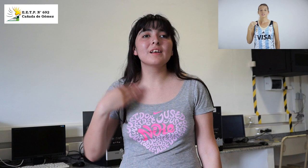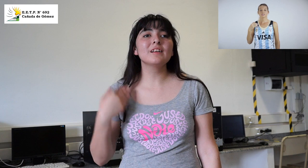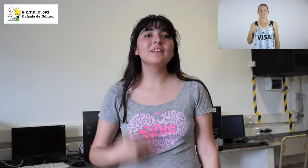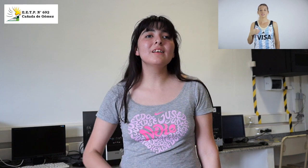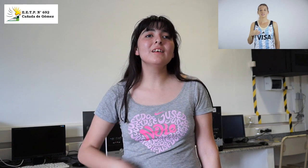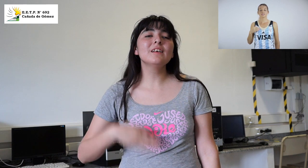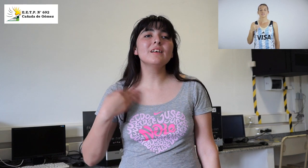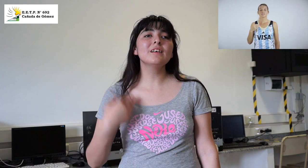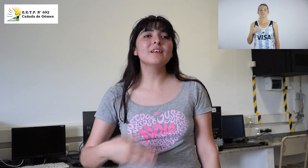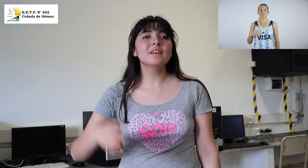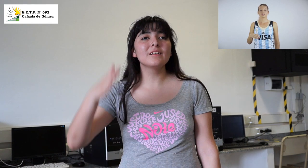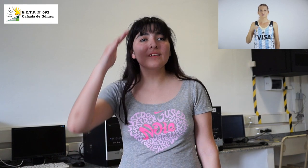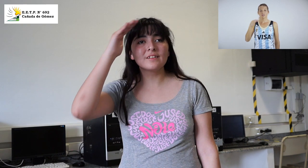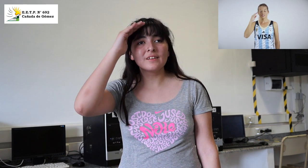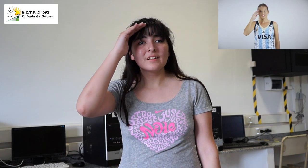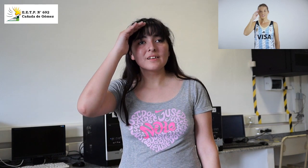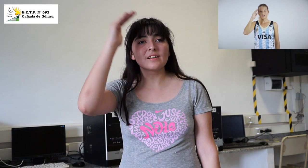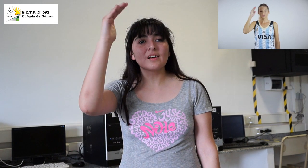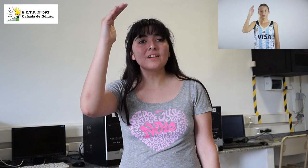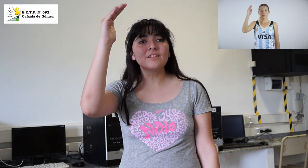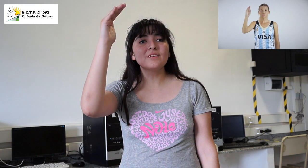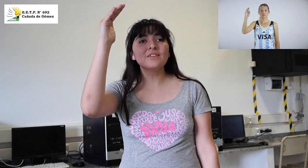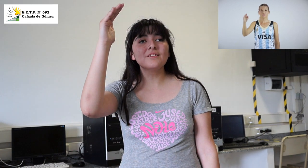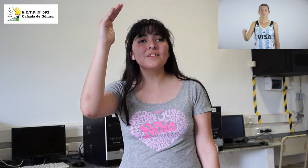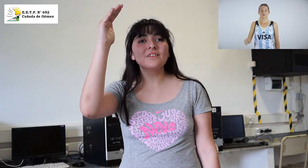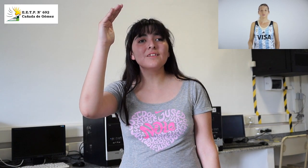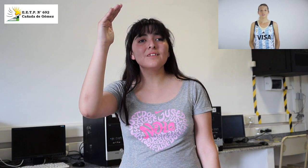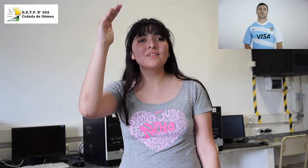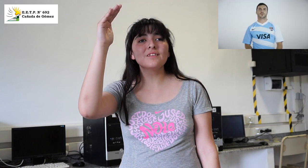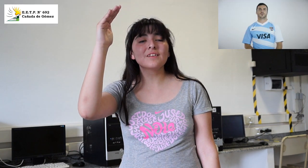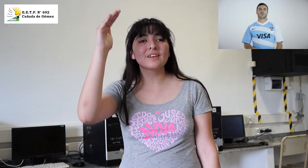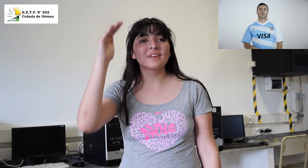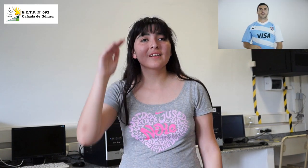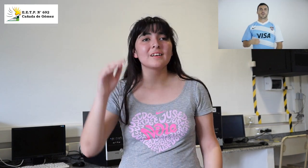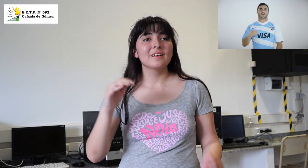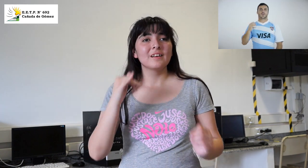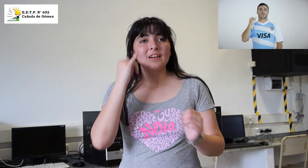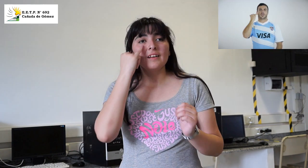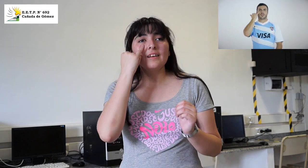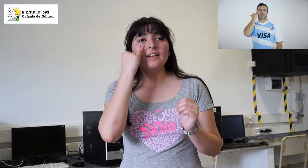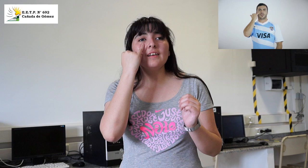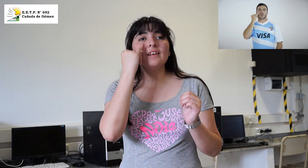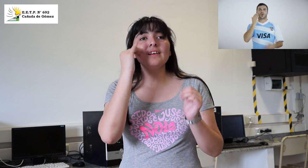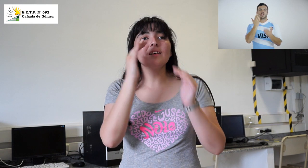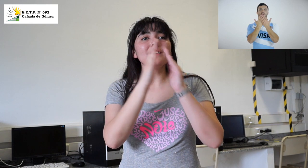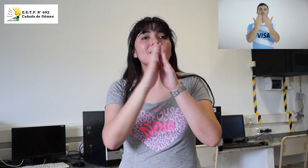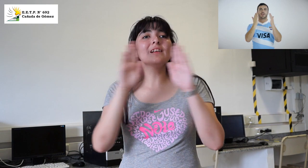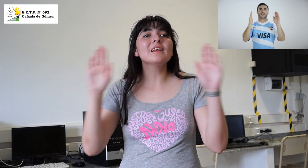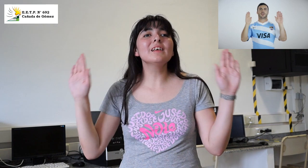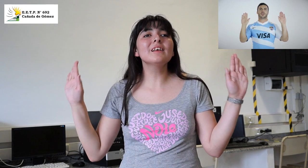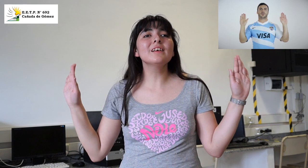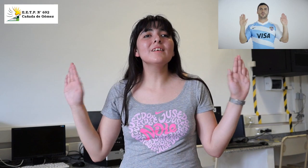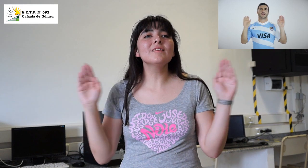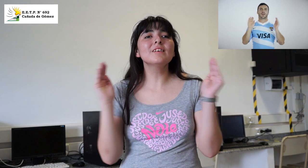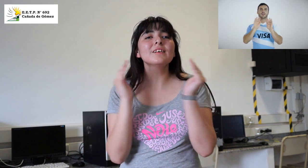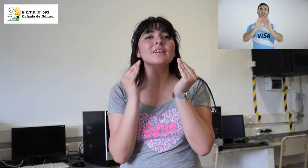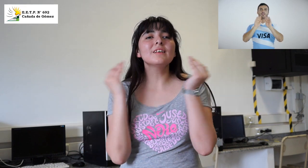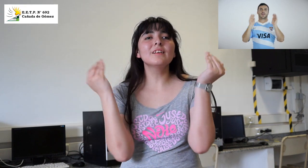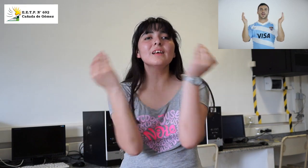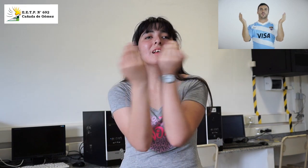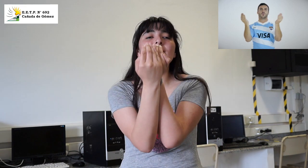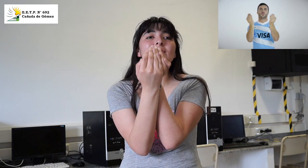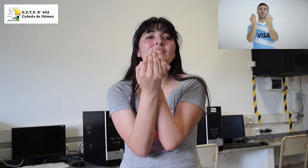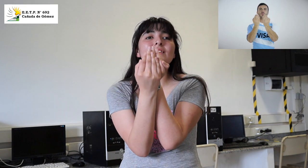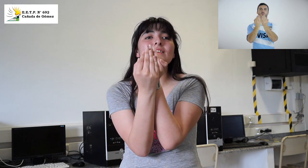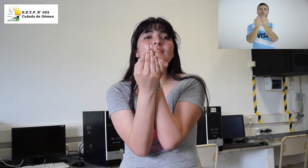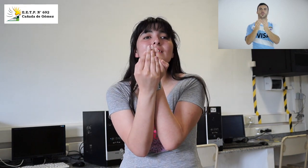argentino. Salud, y los libres